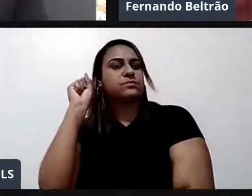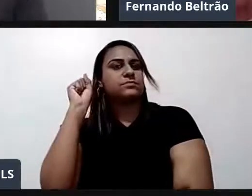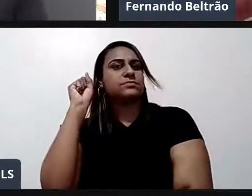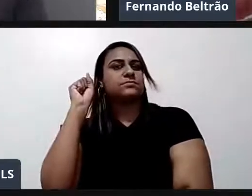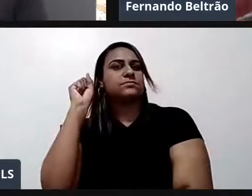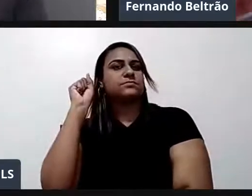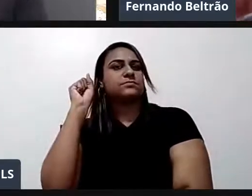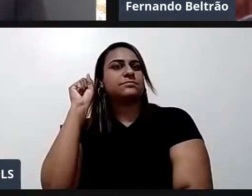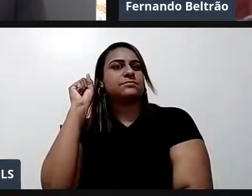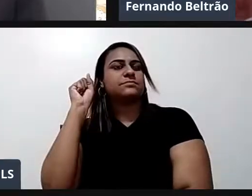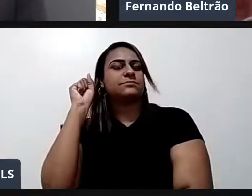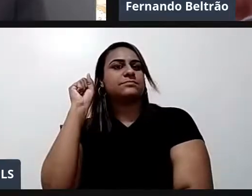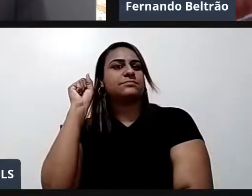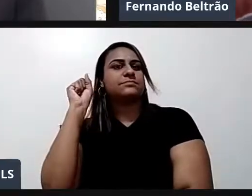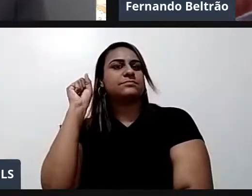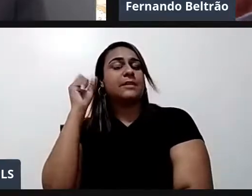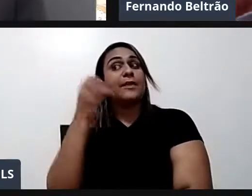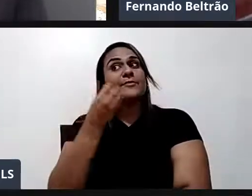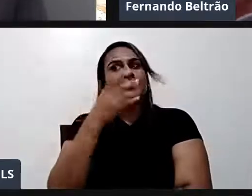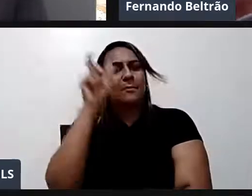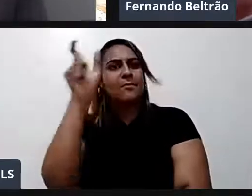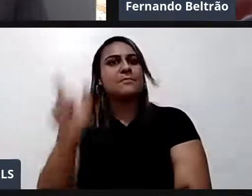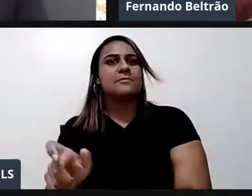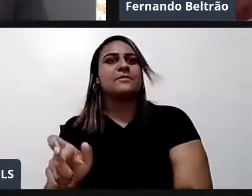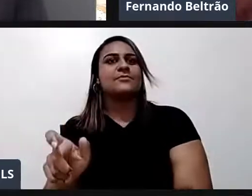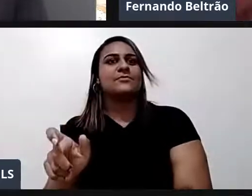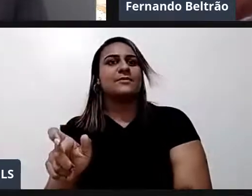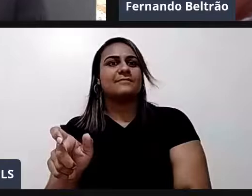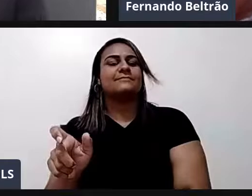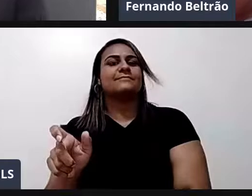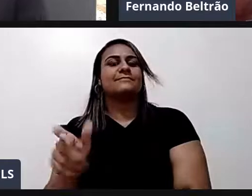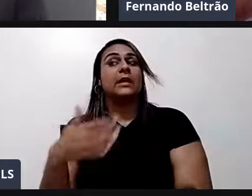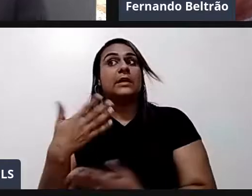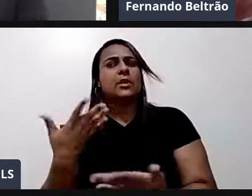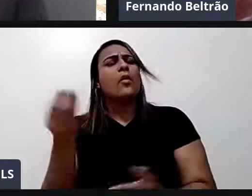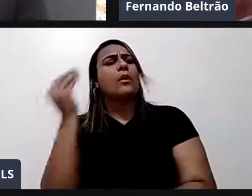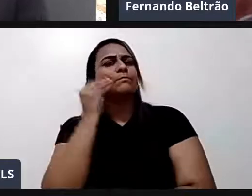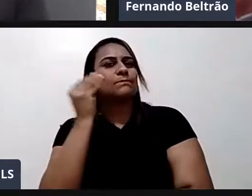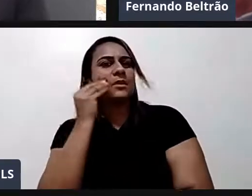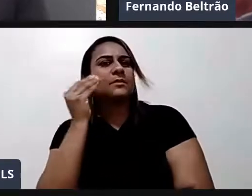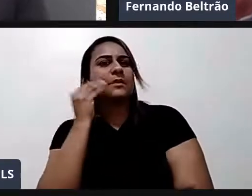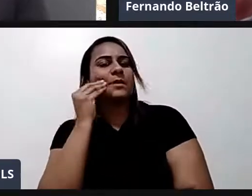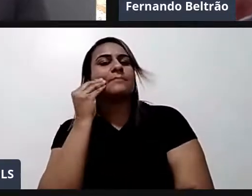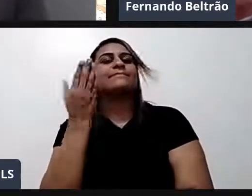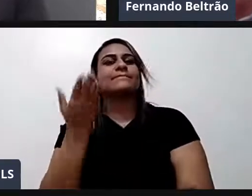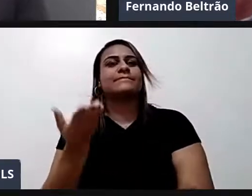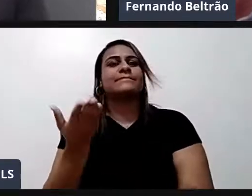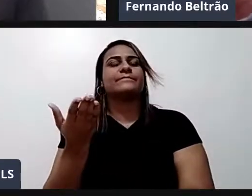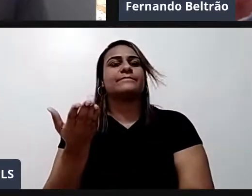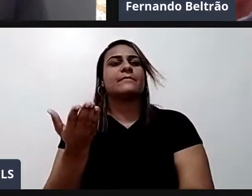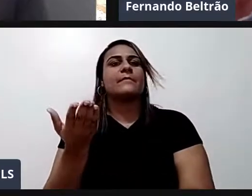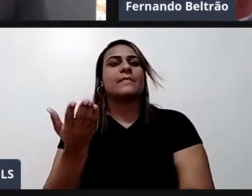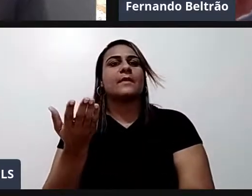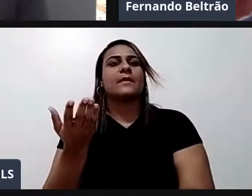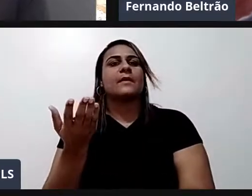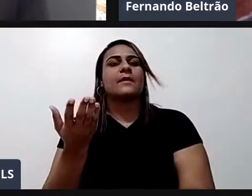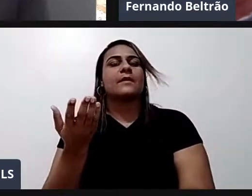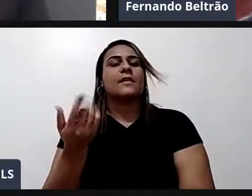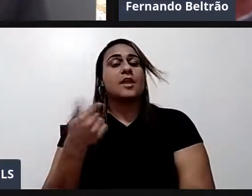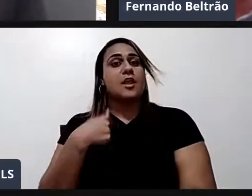eles. Porque eles não tinham nada. Então. Resultado. Comecei. Evidentemente. Sabendo da minha limitação. Eu não tenho especialização nisso. Eu não